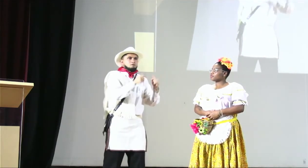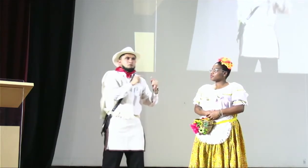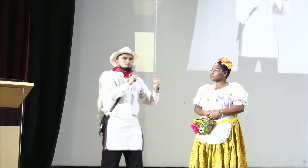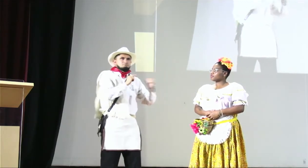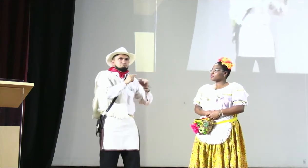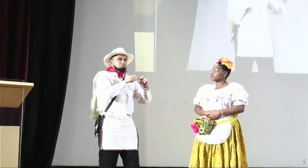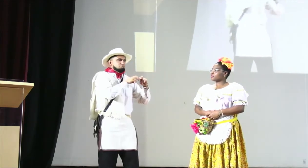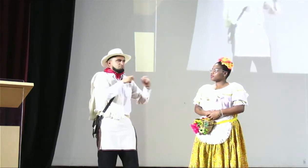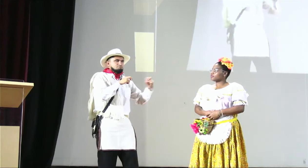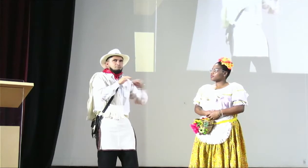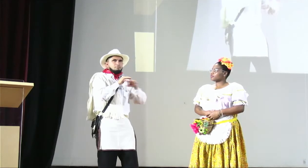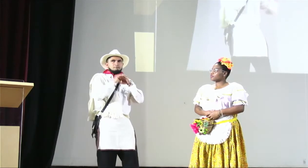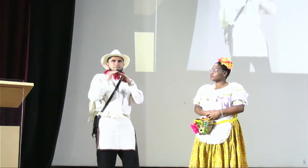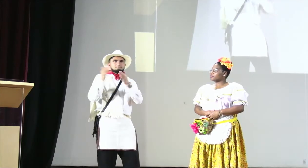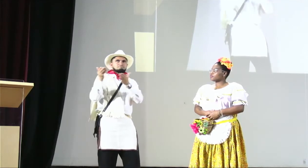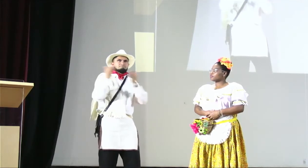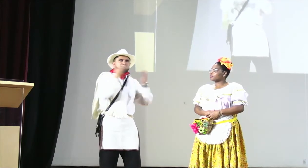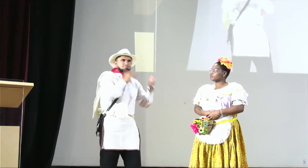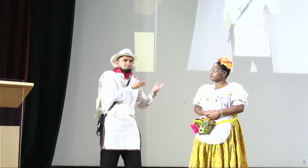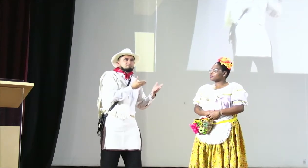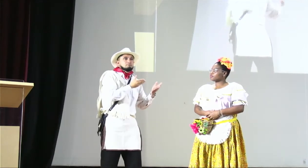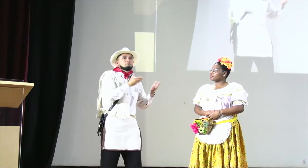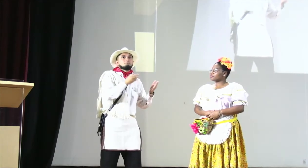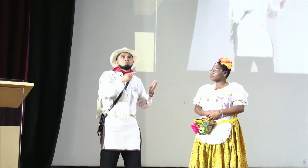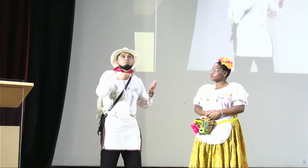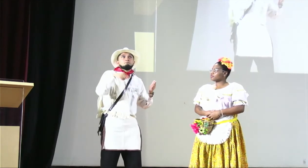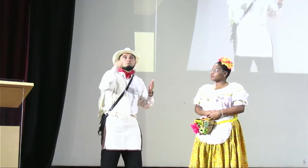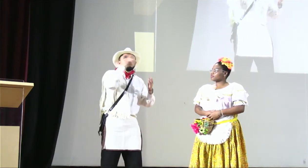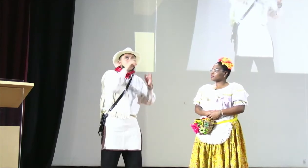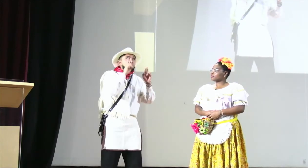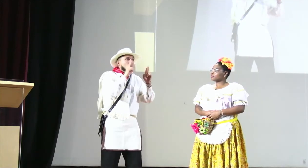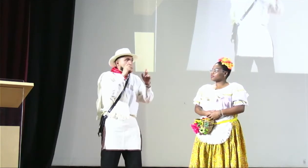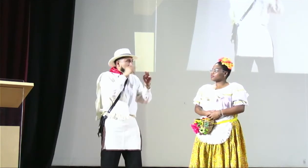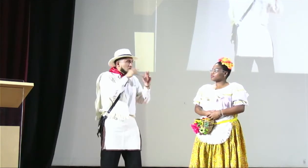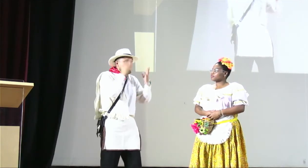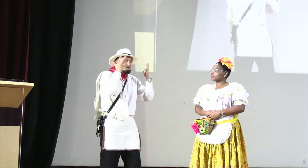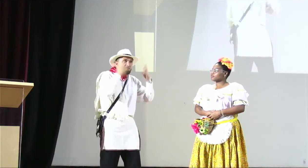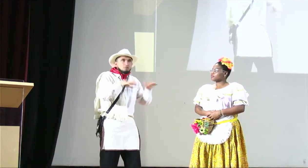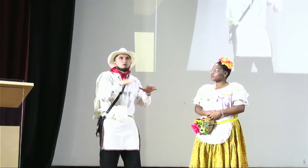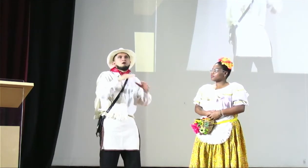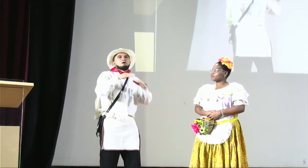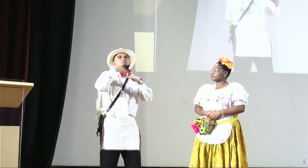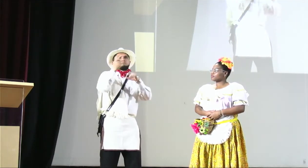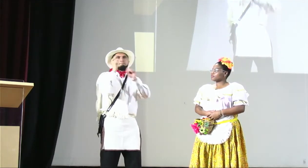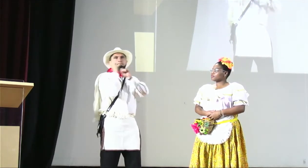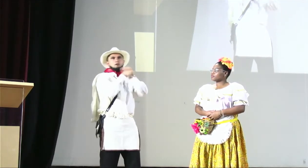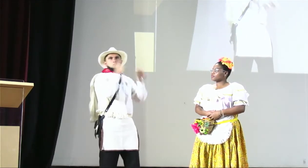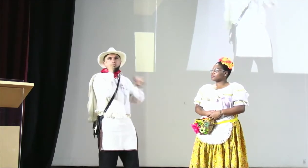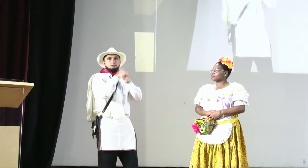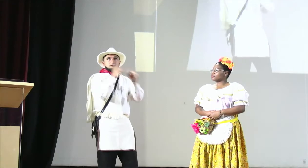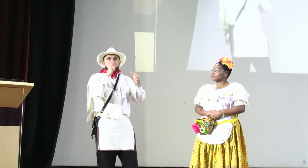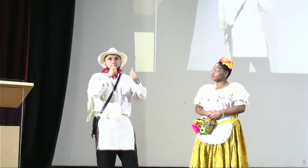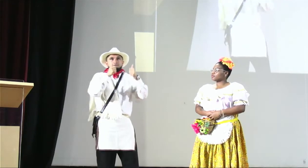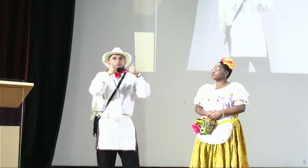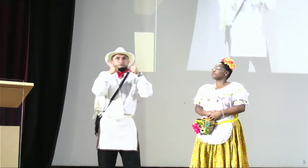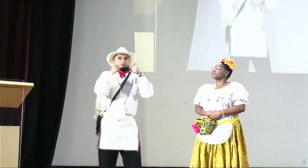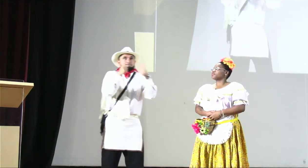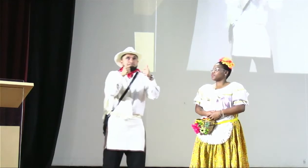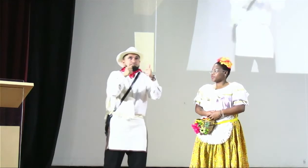ir hilando eso, lo que pasa acá en Colombia, o lo que se nos mostró en todo el mundo. Y después de eso, pueden